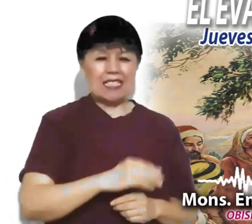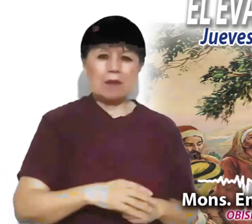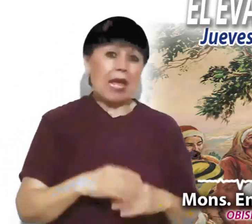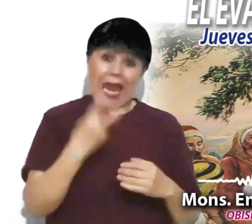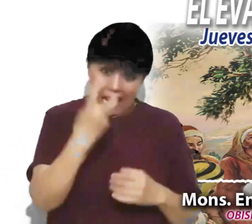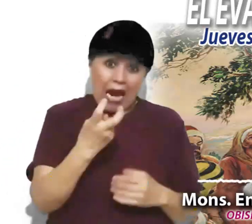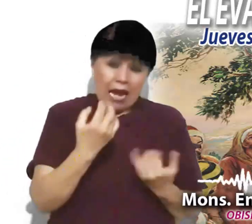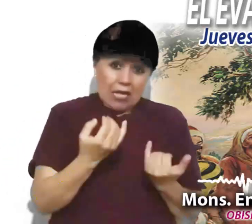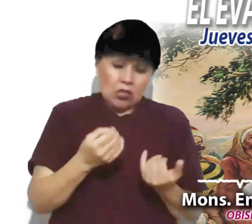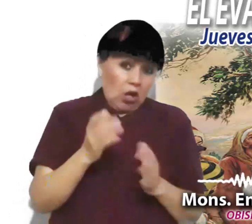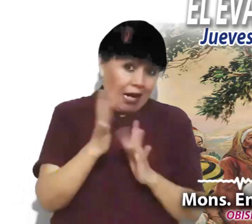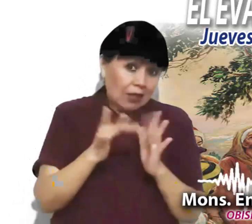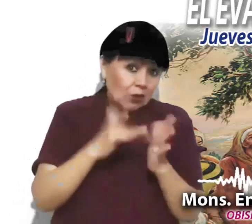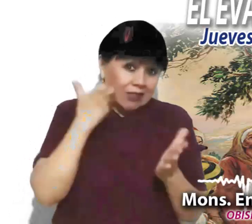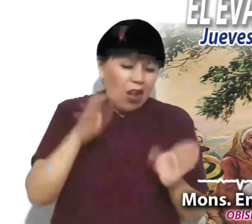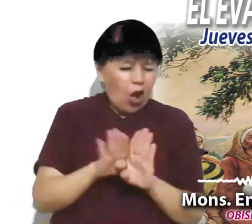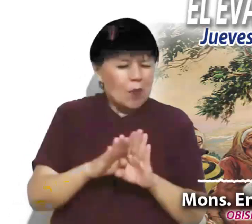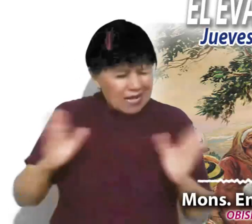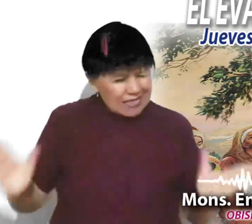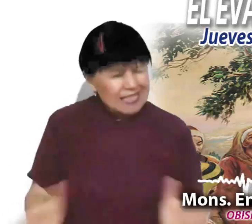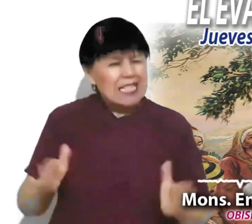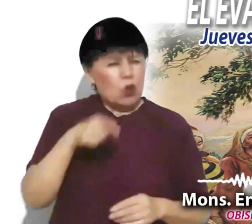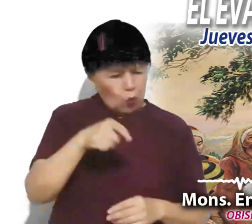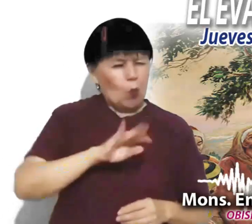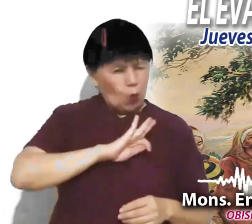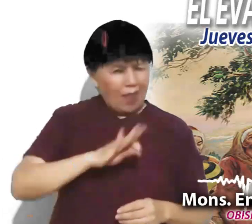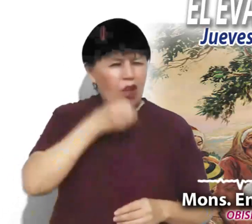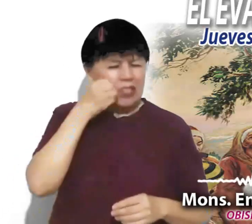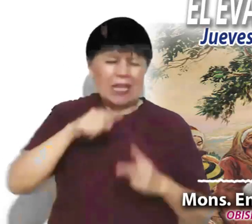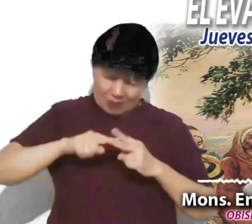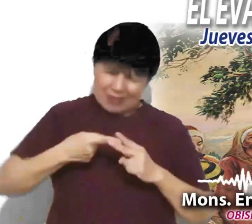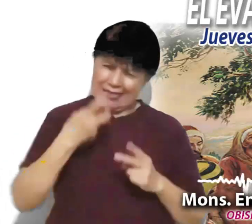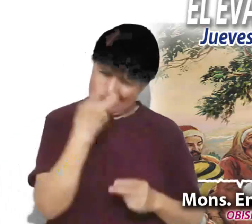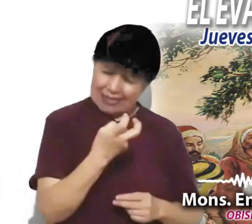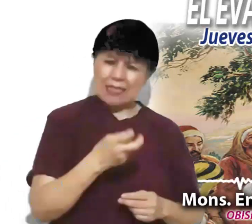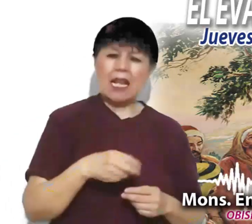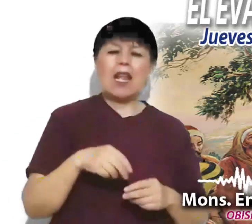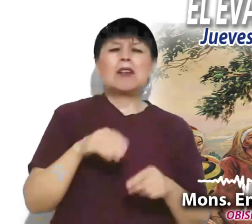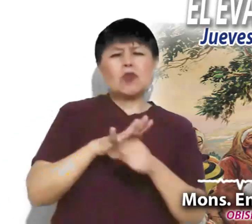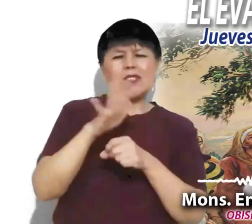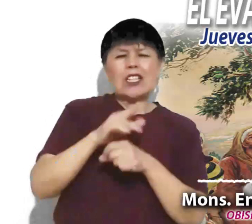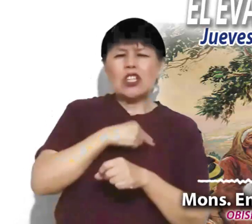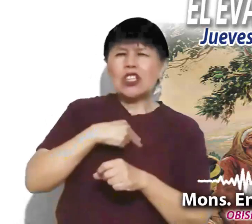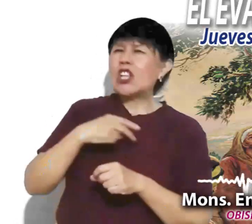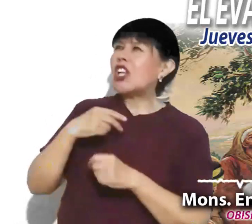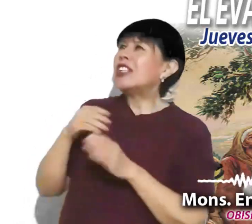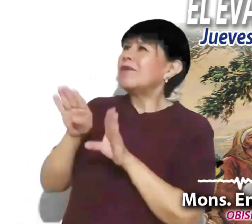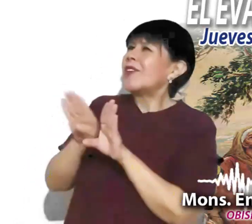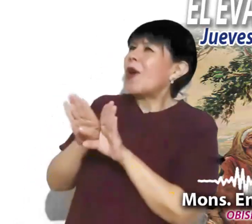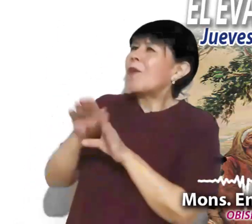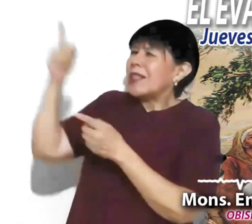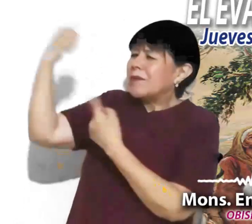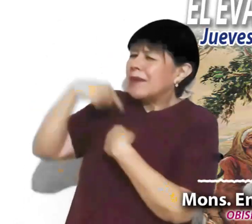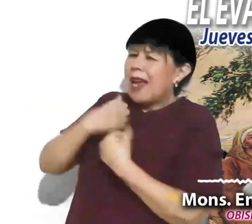Así es como nos anima Jesús a que iniciemos nuestra oración, poniéndonos en manos de quien